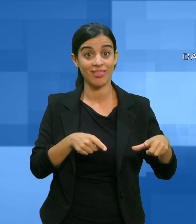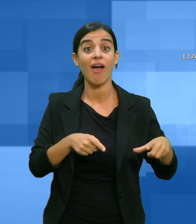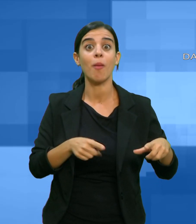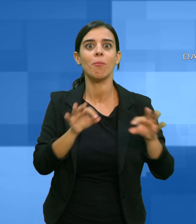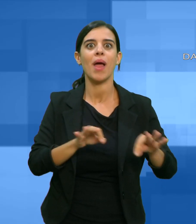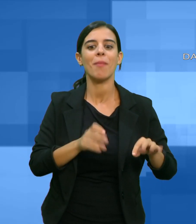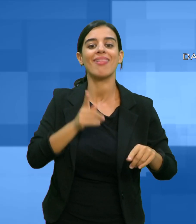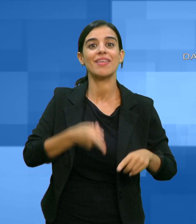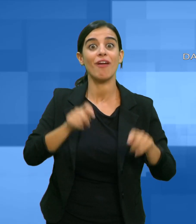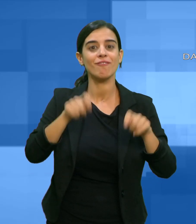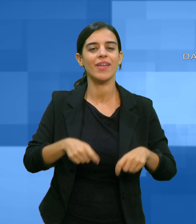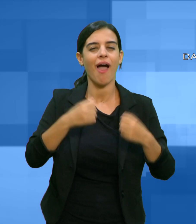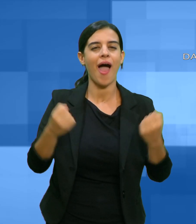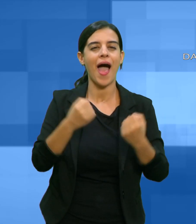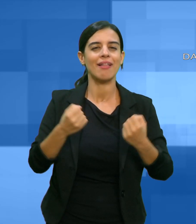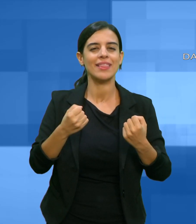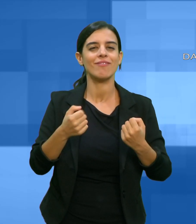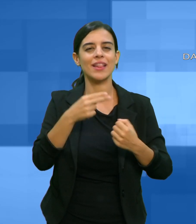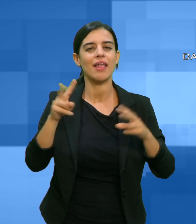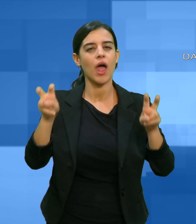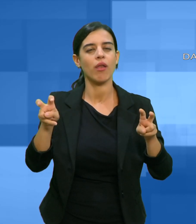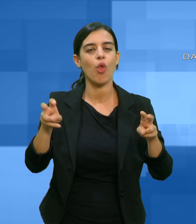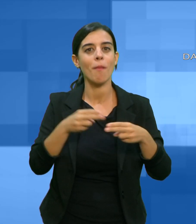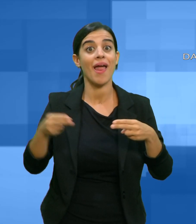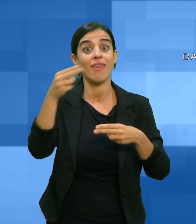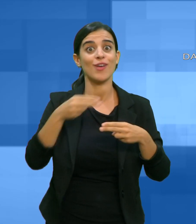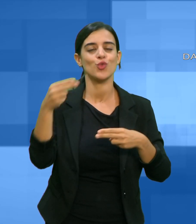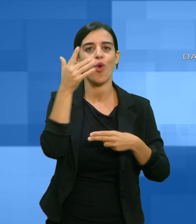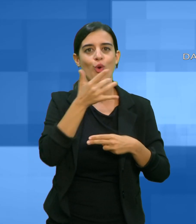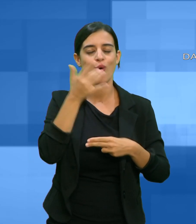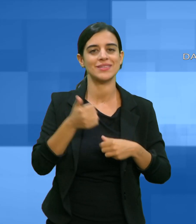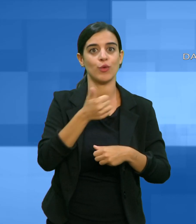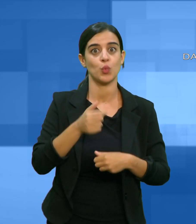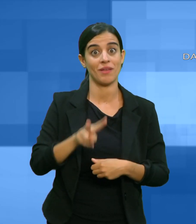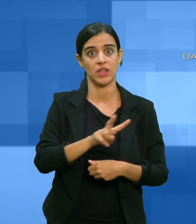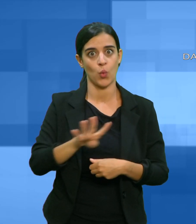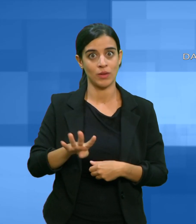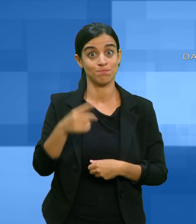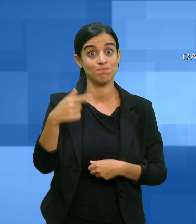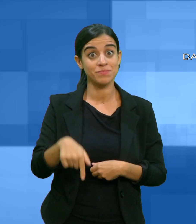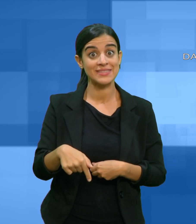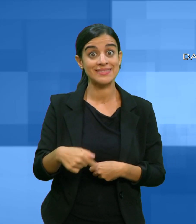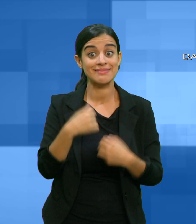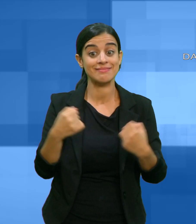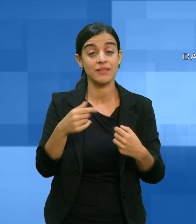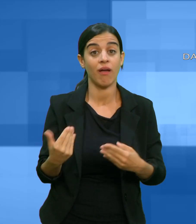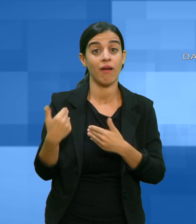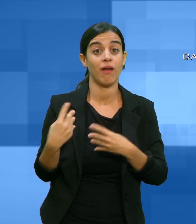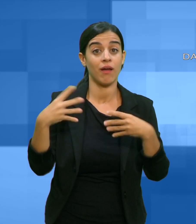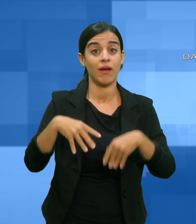2024, un'iniziativa promossa dalla LILT nazionale per sensibilizzare